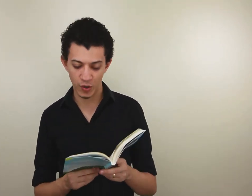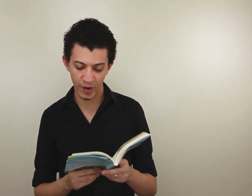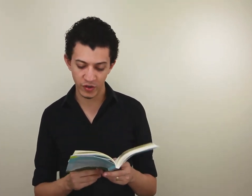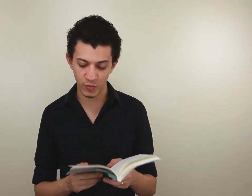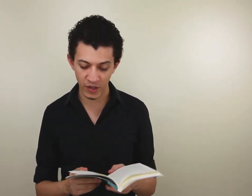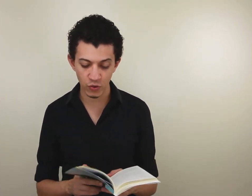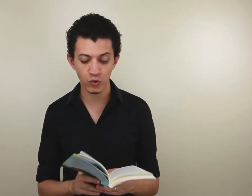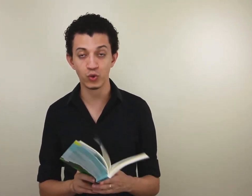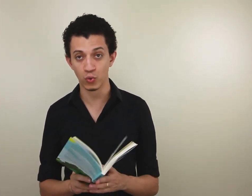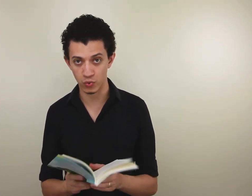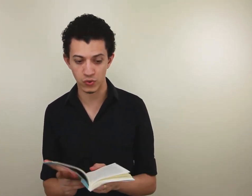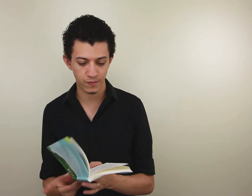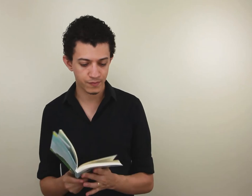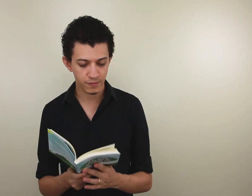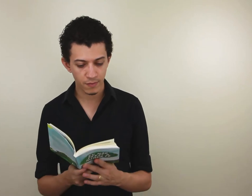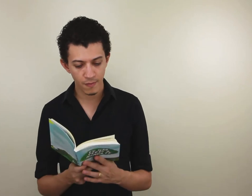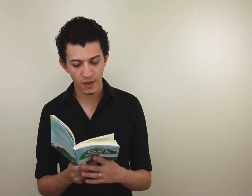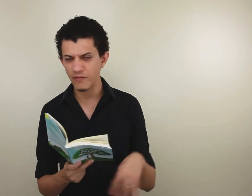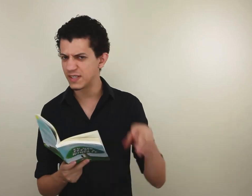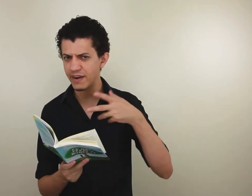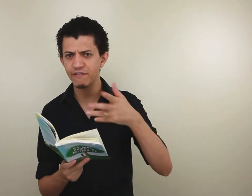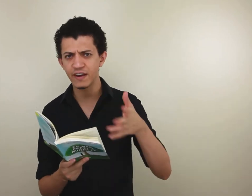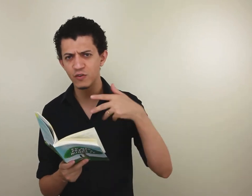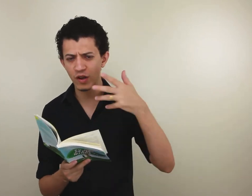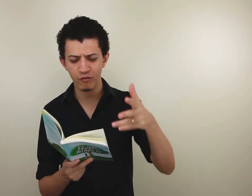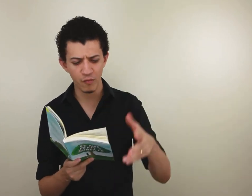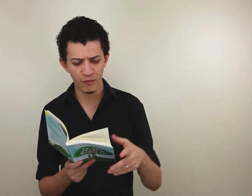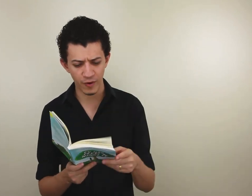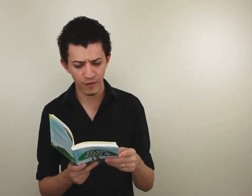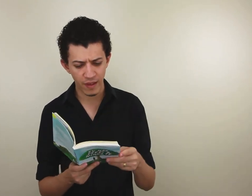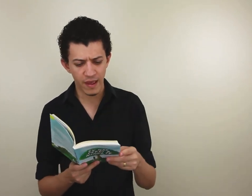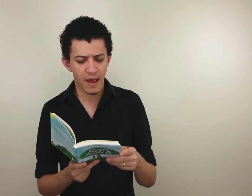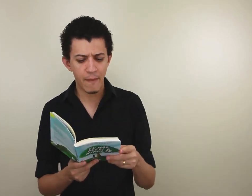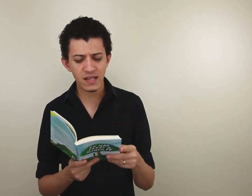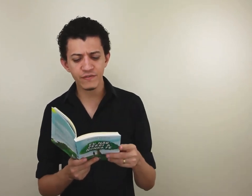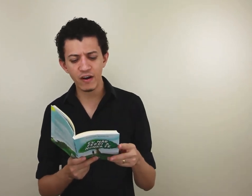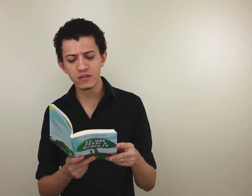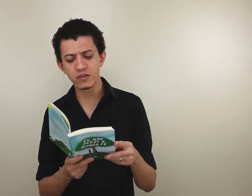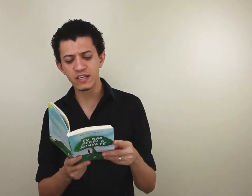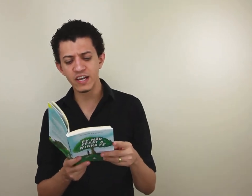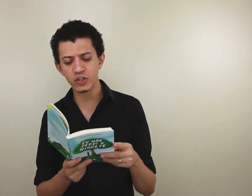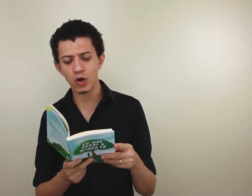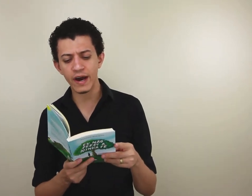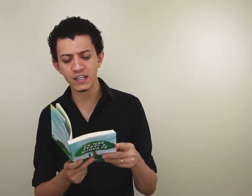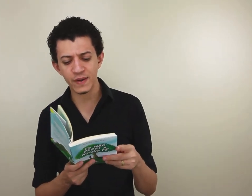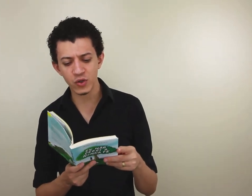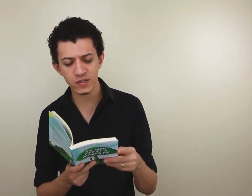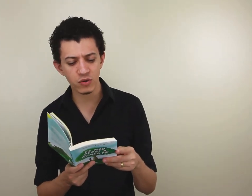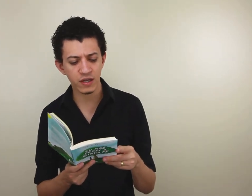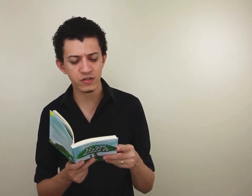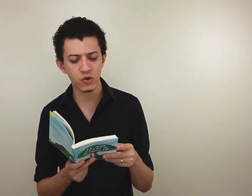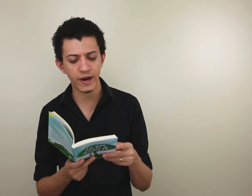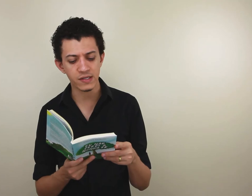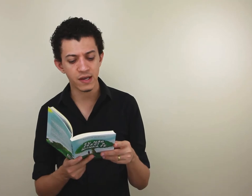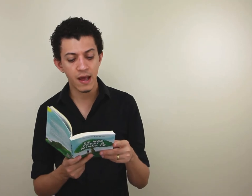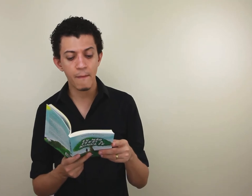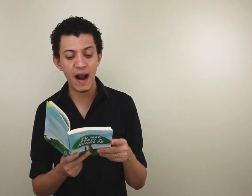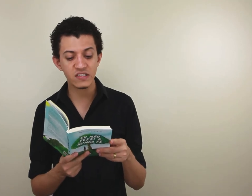de empreendimento, juntos. Você vai ver aqui no livro como for. Madison falou de seu desejo de tocar as pessoas contando histórias. Madison